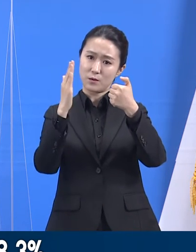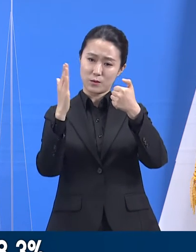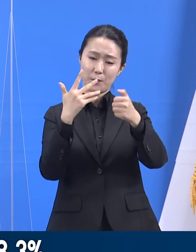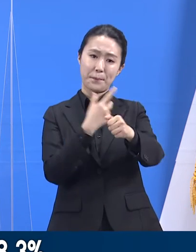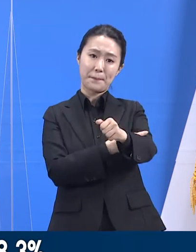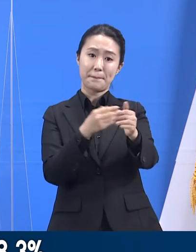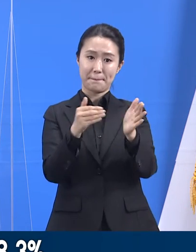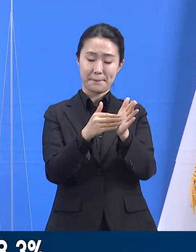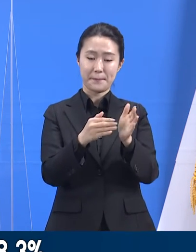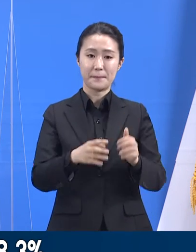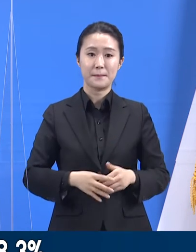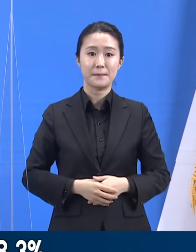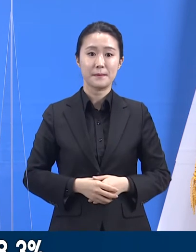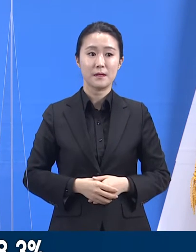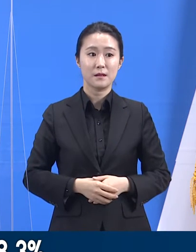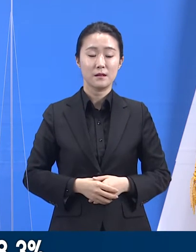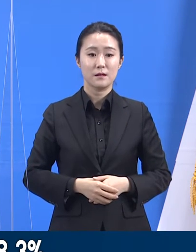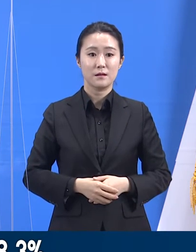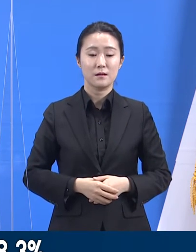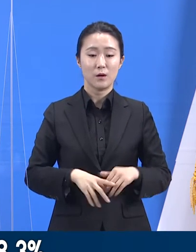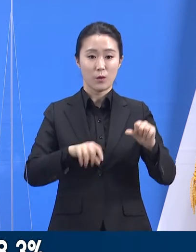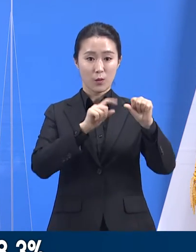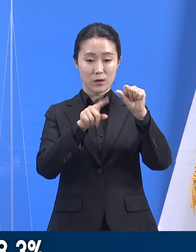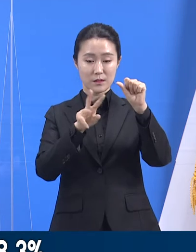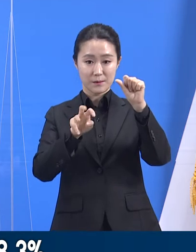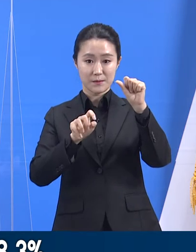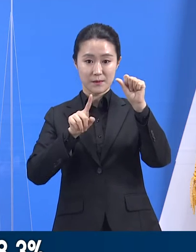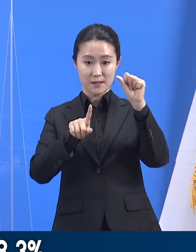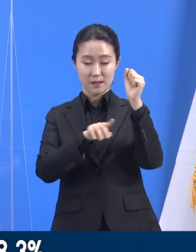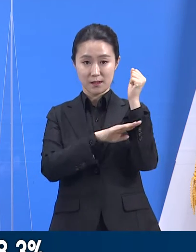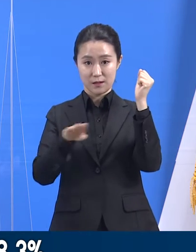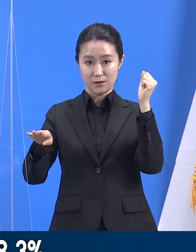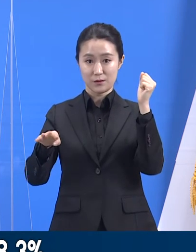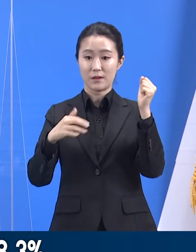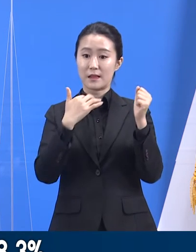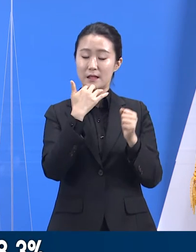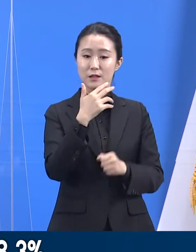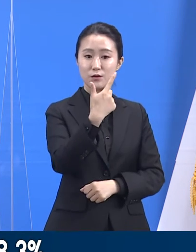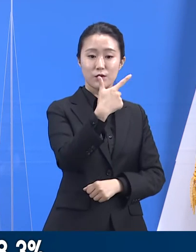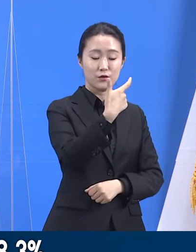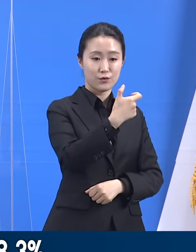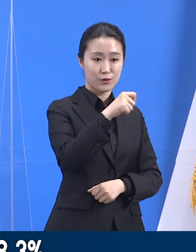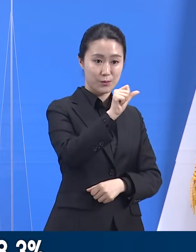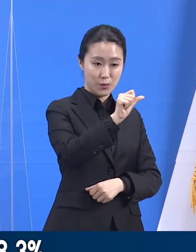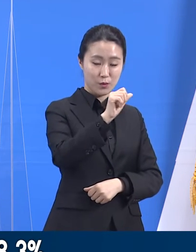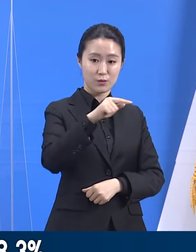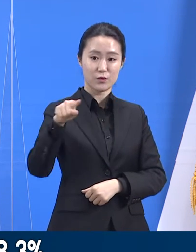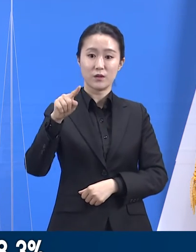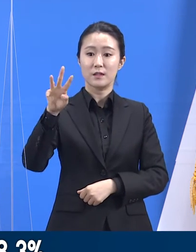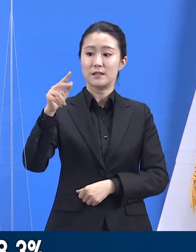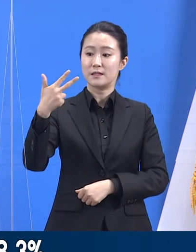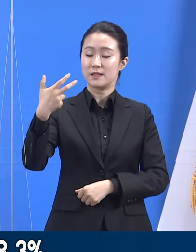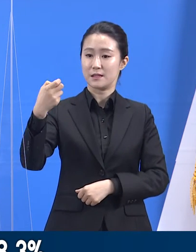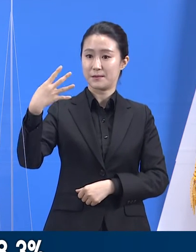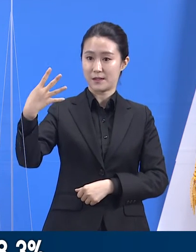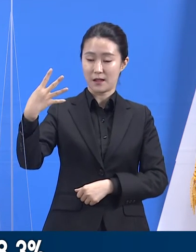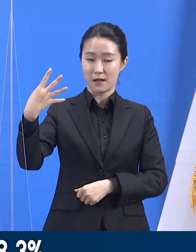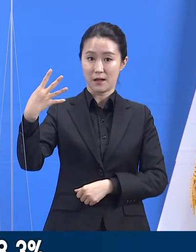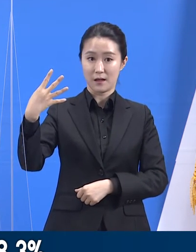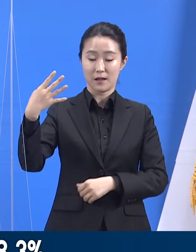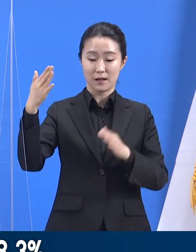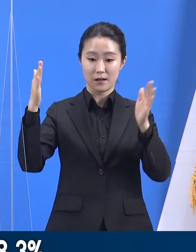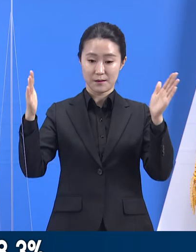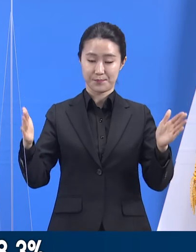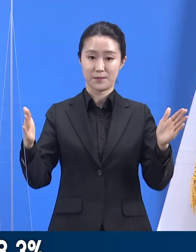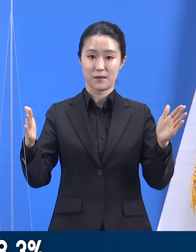31일 18시 기준 65세에서 74세 연령군의 접종 대상자는 도내의